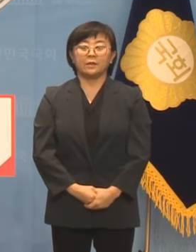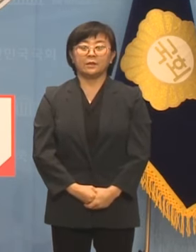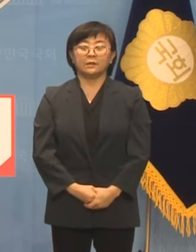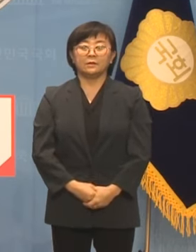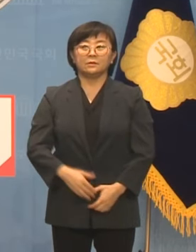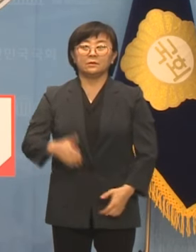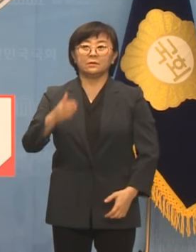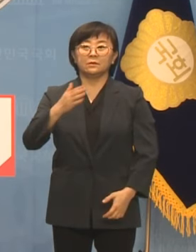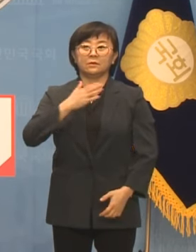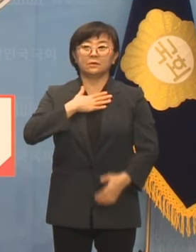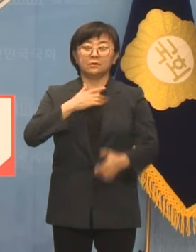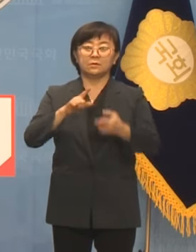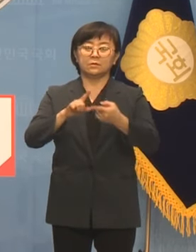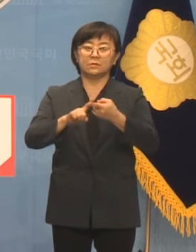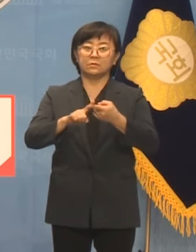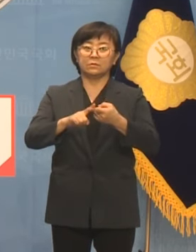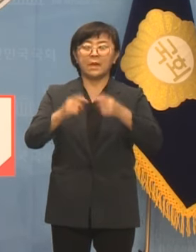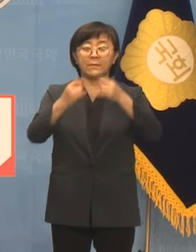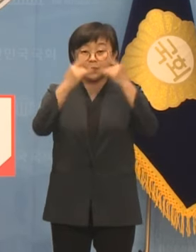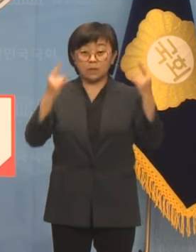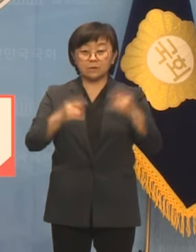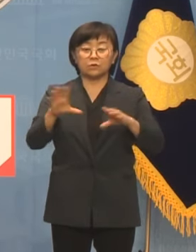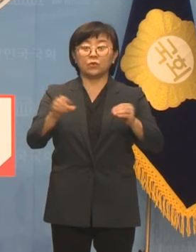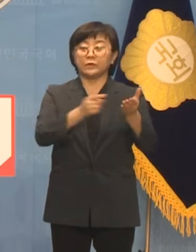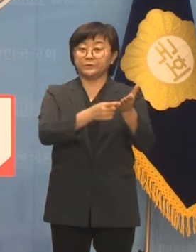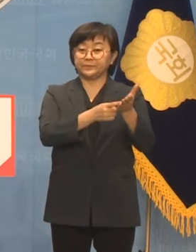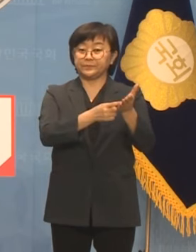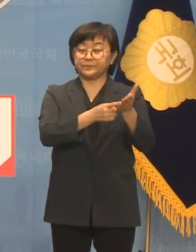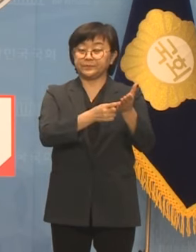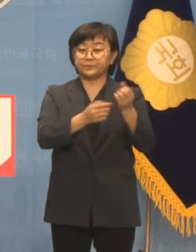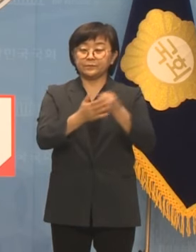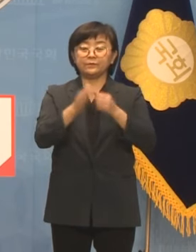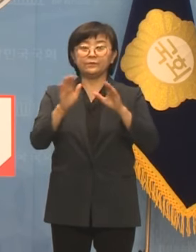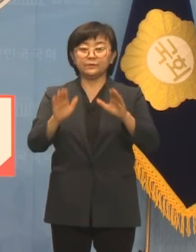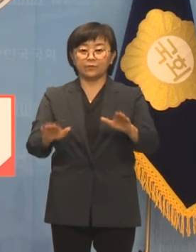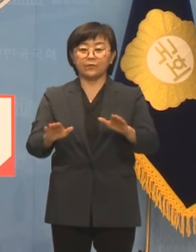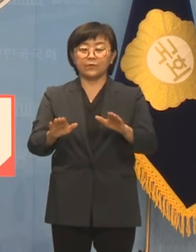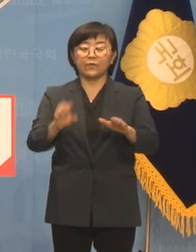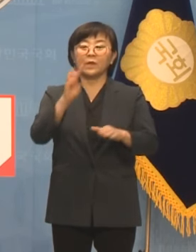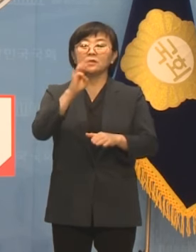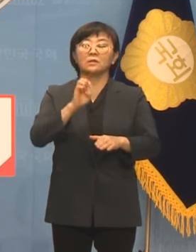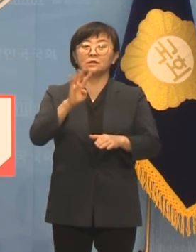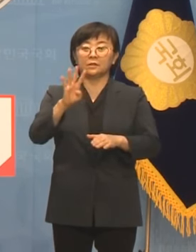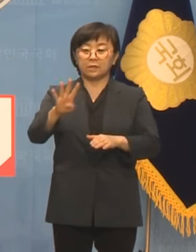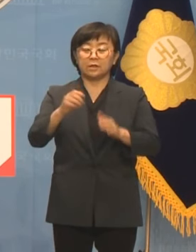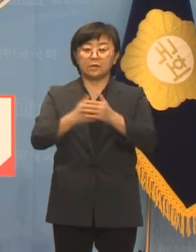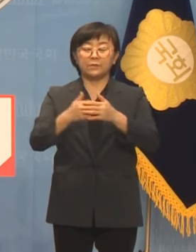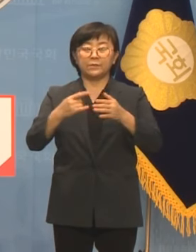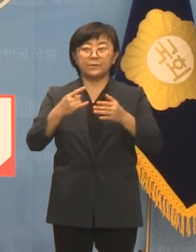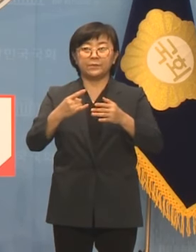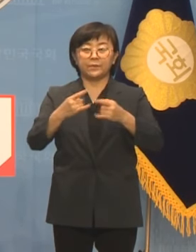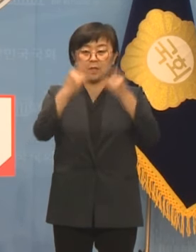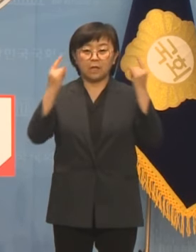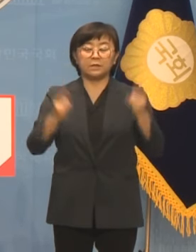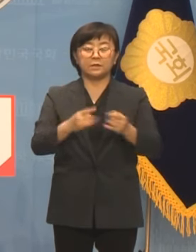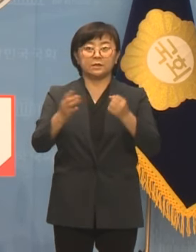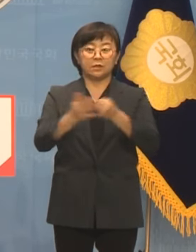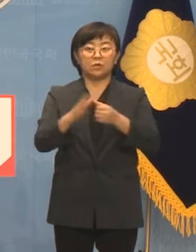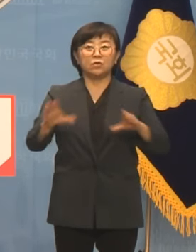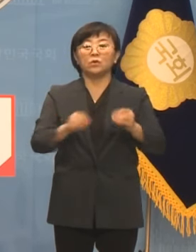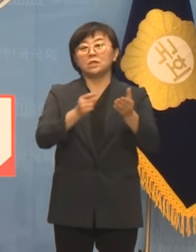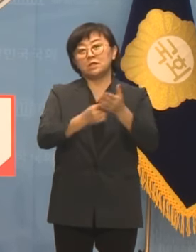정치대 가브리엘 아탈 프랑스 총리 동무는 올해로 34세의 나이에 프랑스 총리직에 올랐습니다.